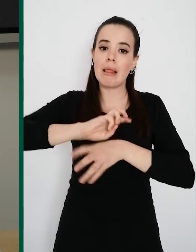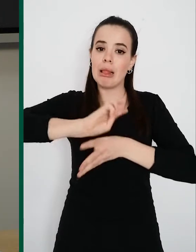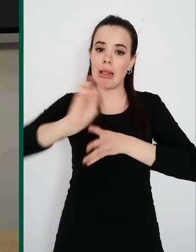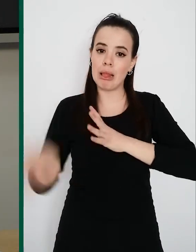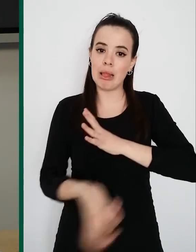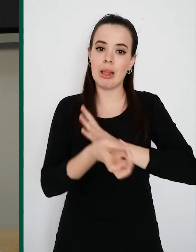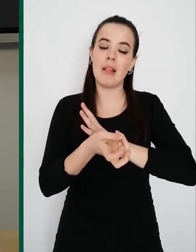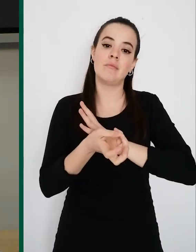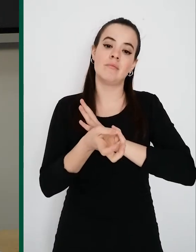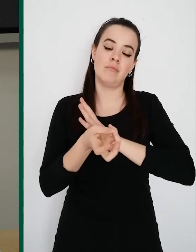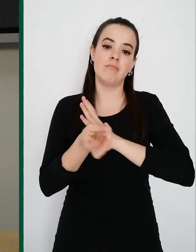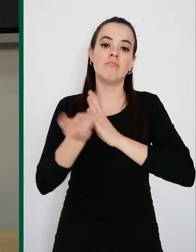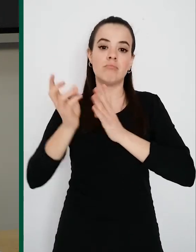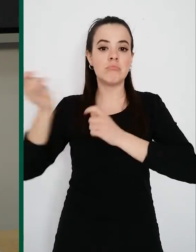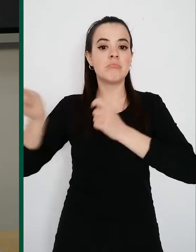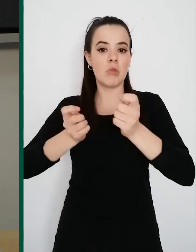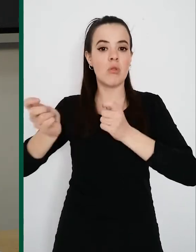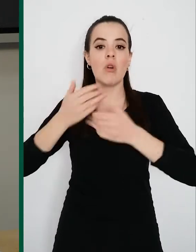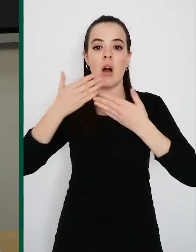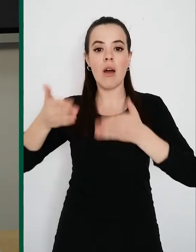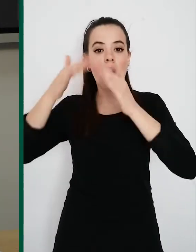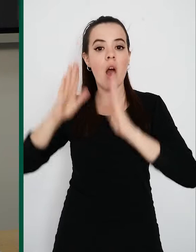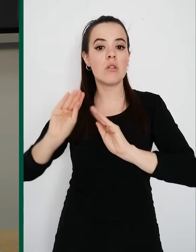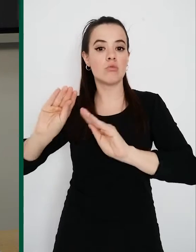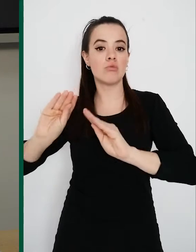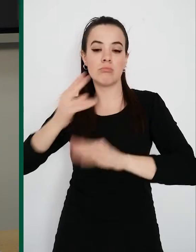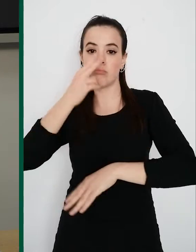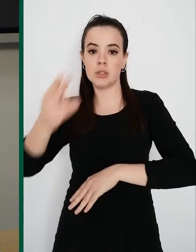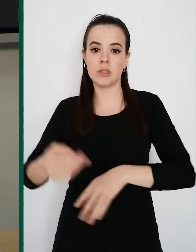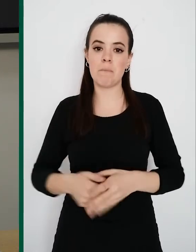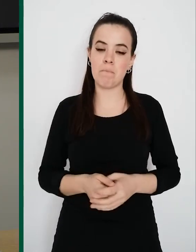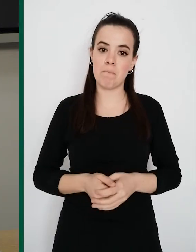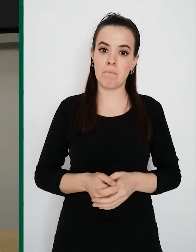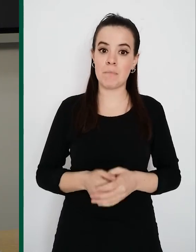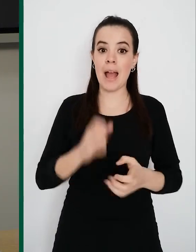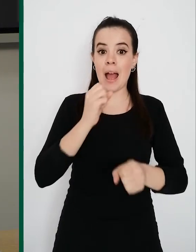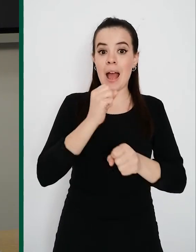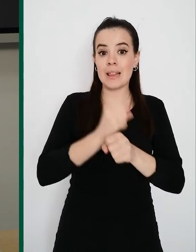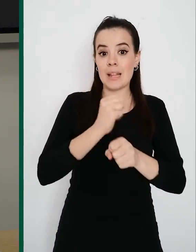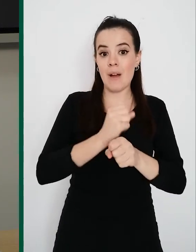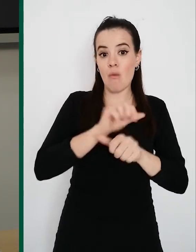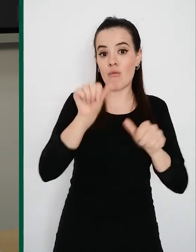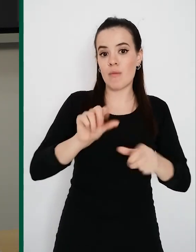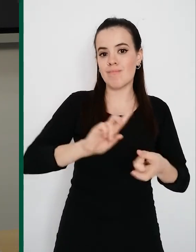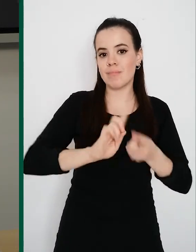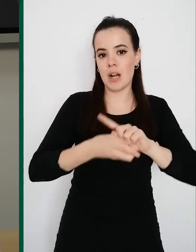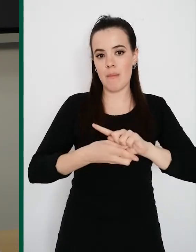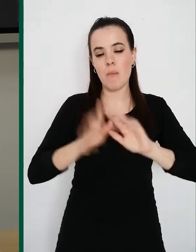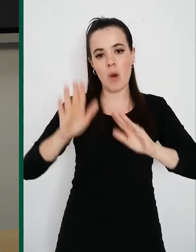a sus domicilios si fuera necesario. Ha cambiado la forma de trabajar, pero no la atención, que sigue siendo la misma e